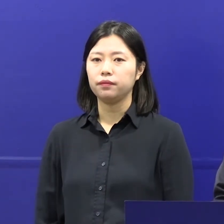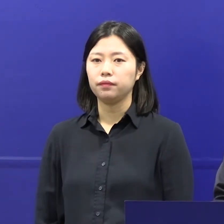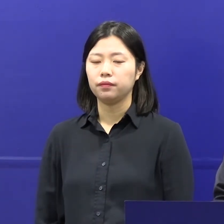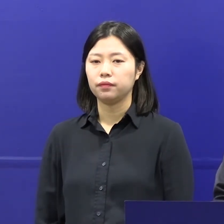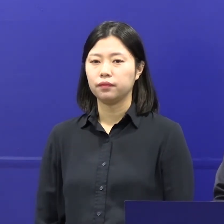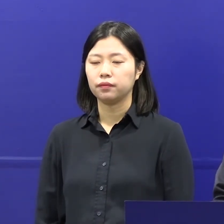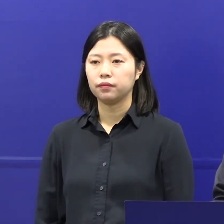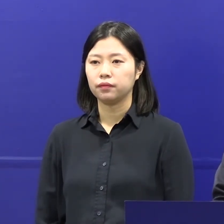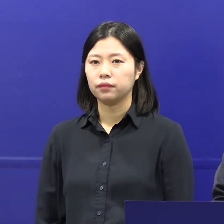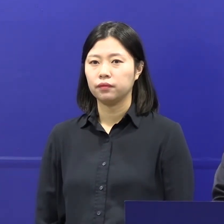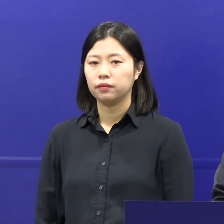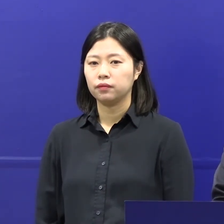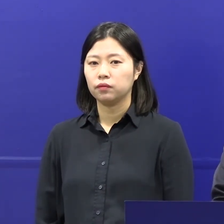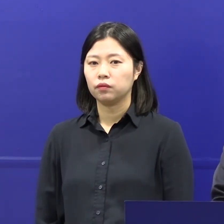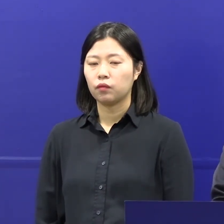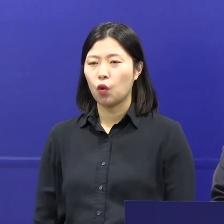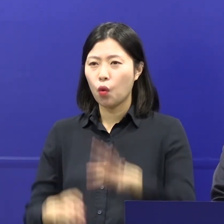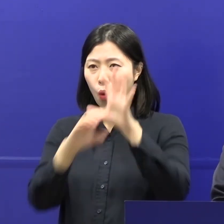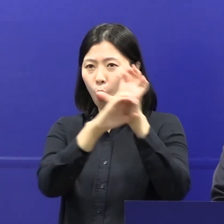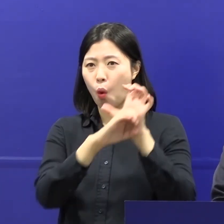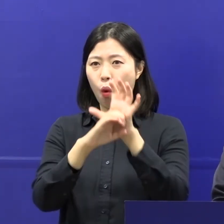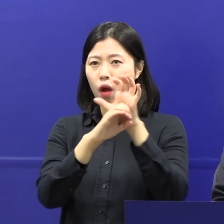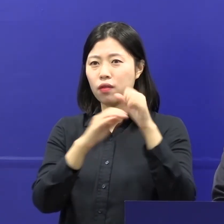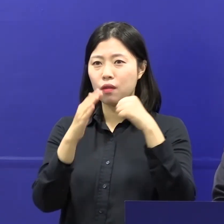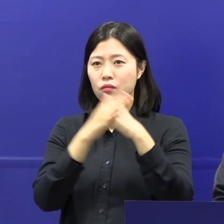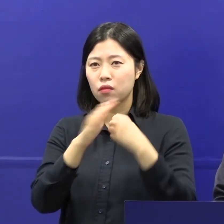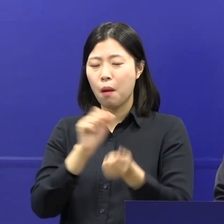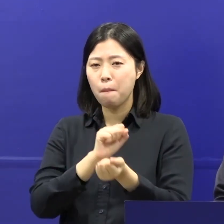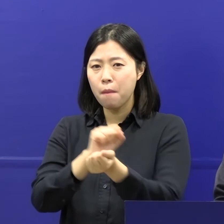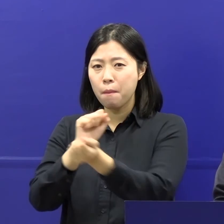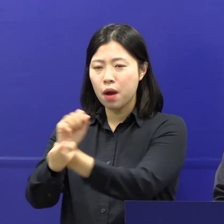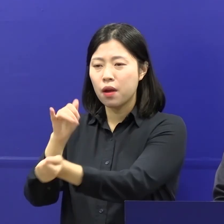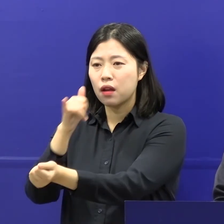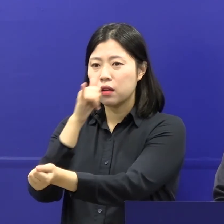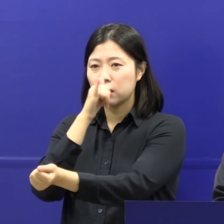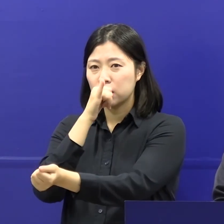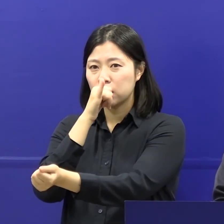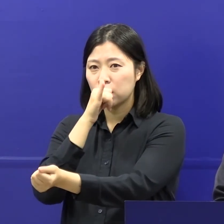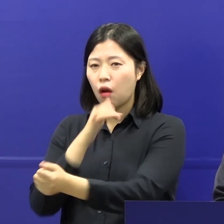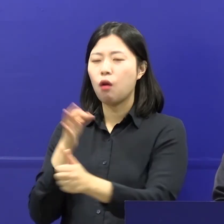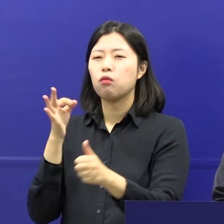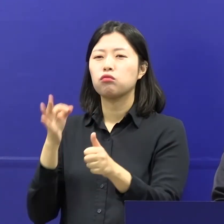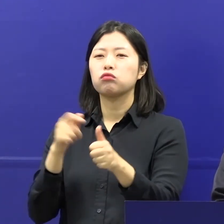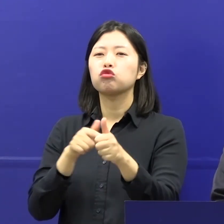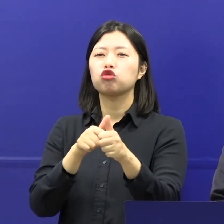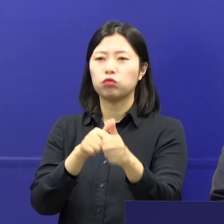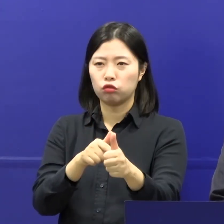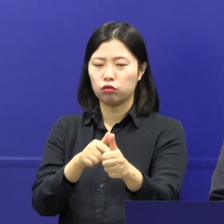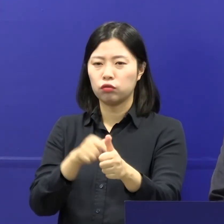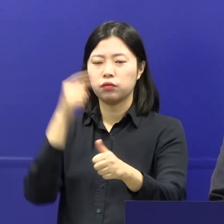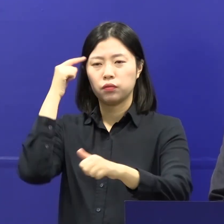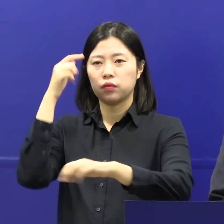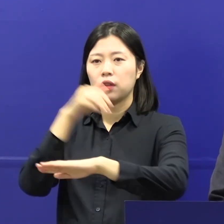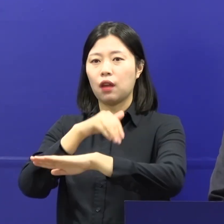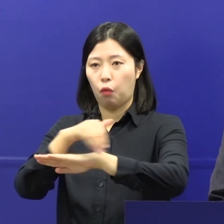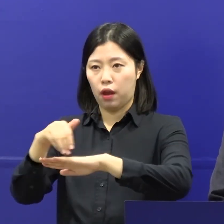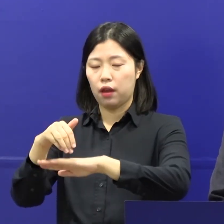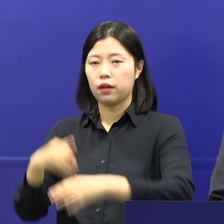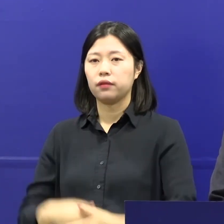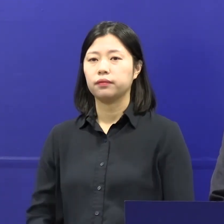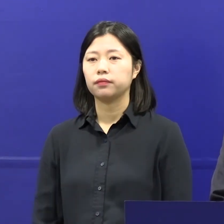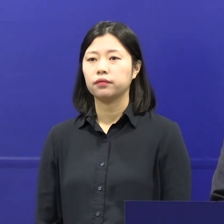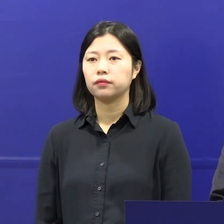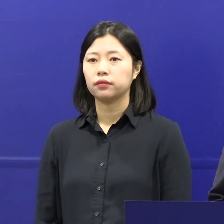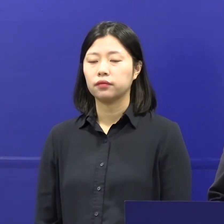방역수칙을 위반해서 코로나19 감염 확산을 야기한 경우 부상권을 청구하는 등 강력하게 대처해